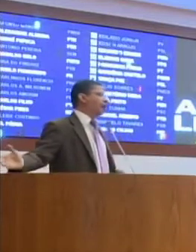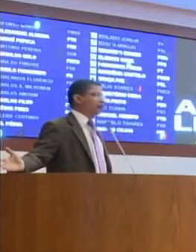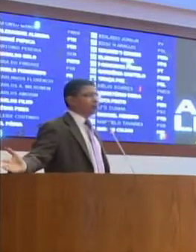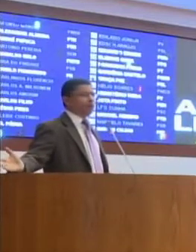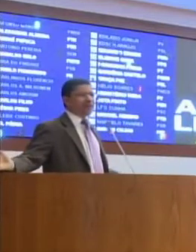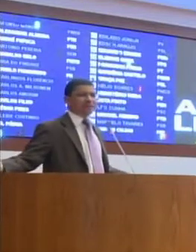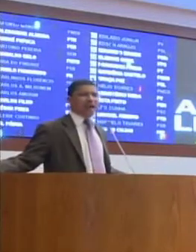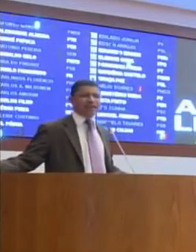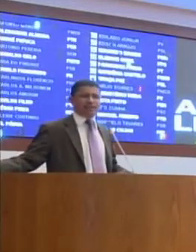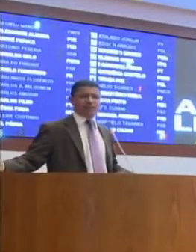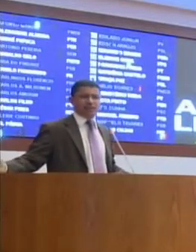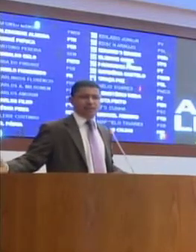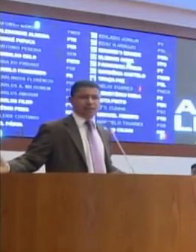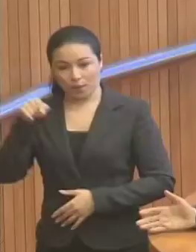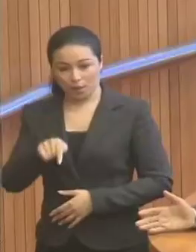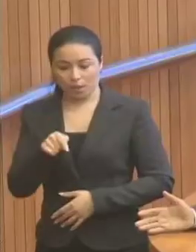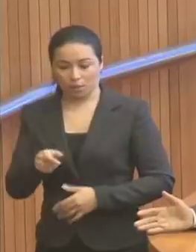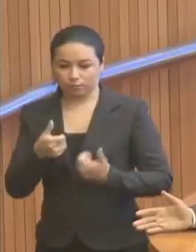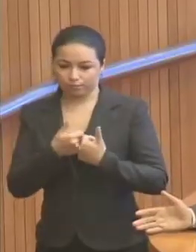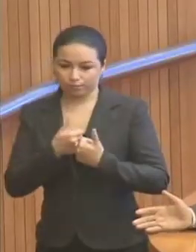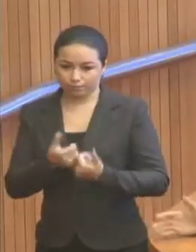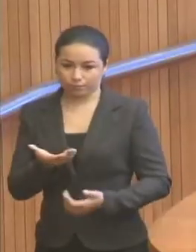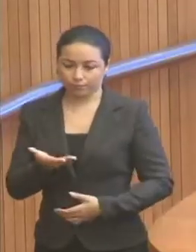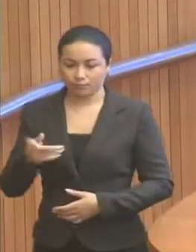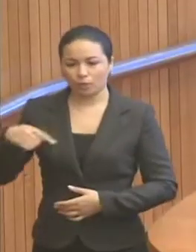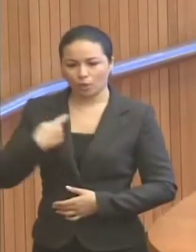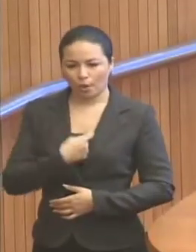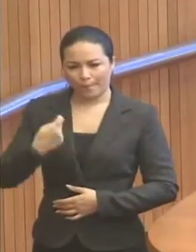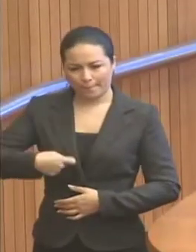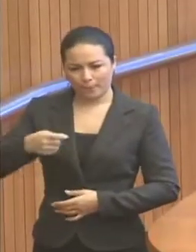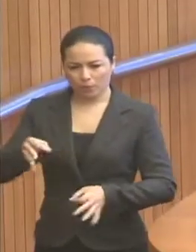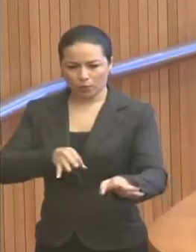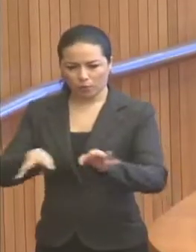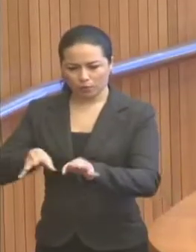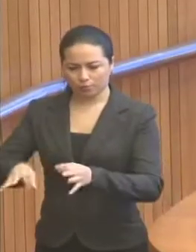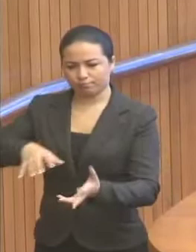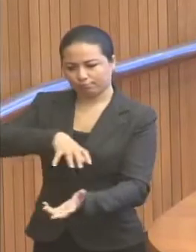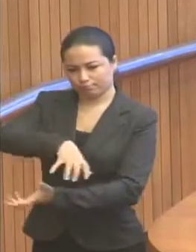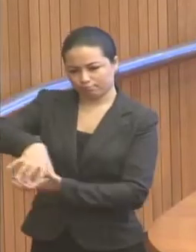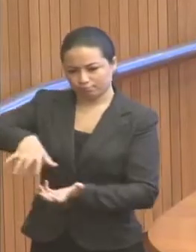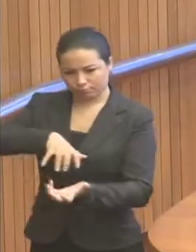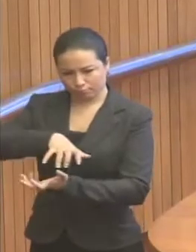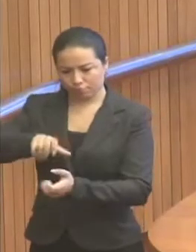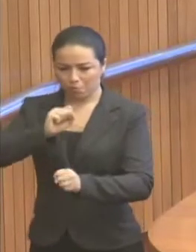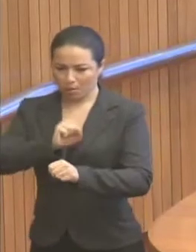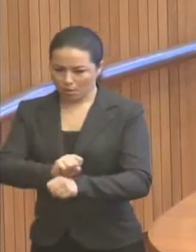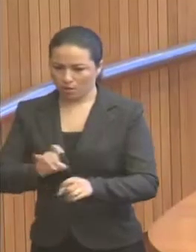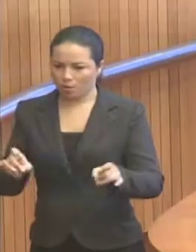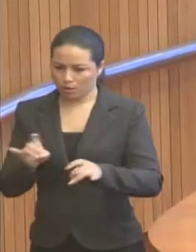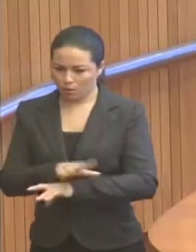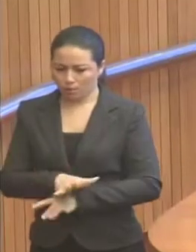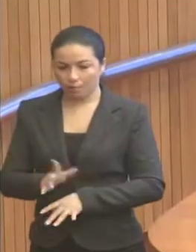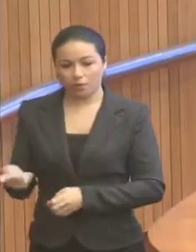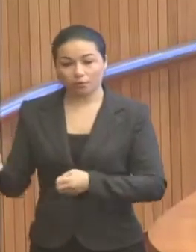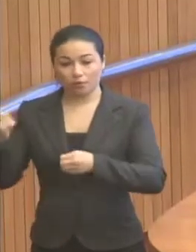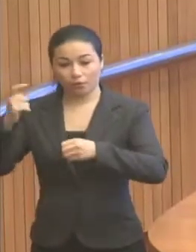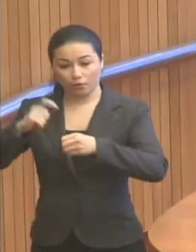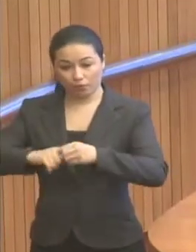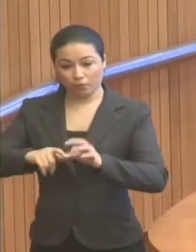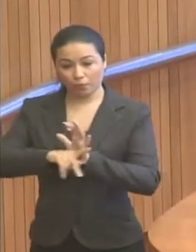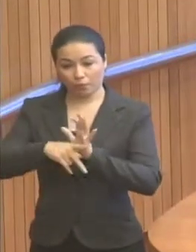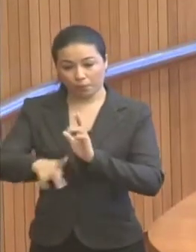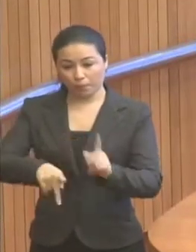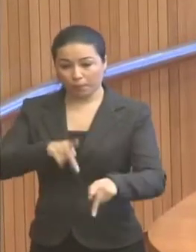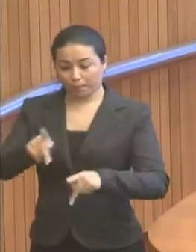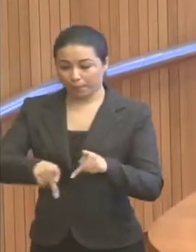falar em aumento de passagem. Vamos resolver a situação da greve, vamos devolver à população o direito de se